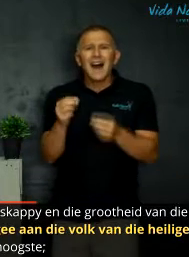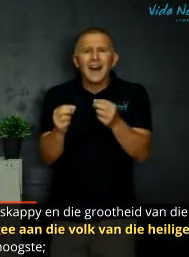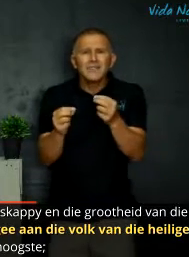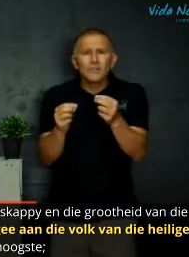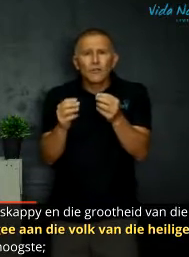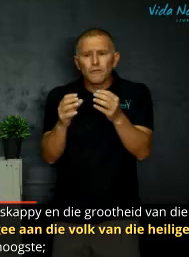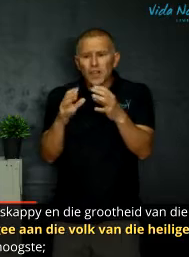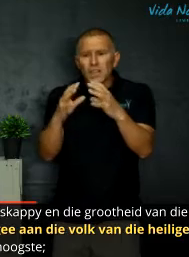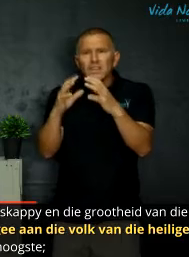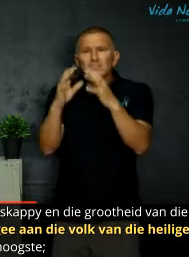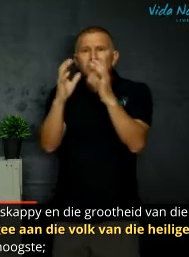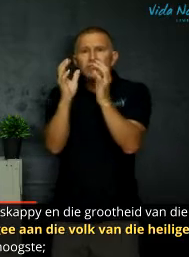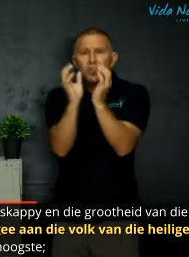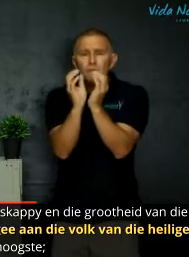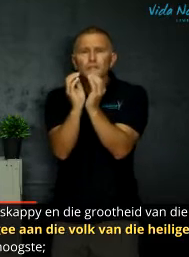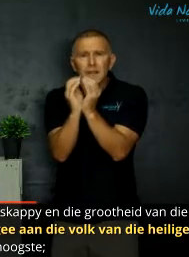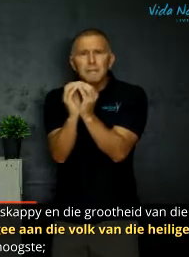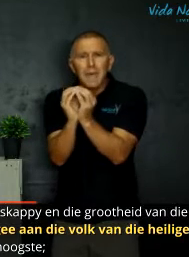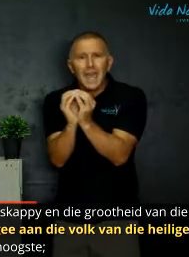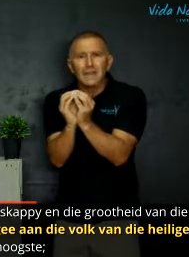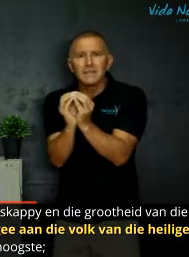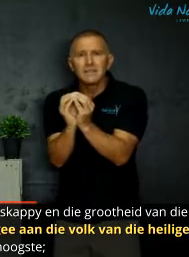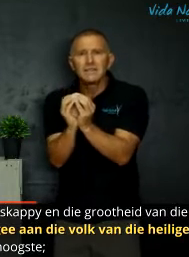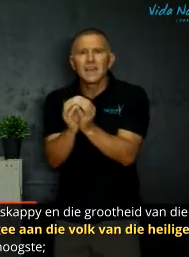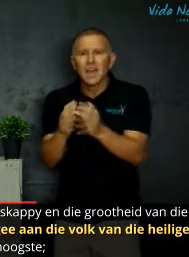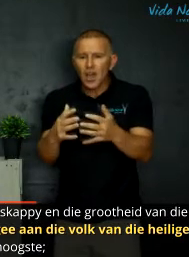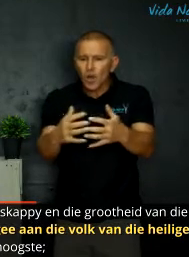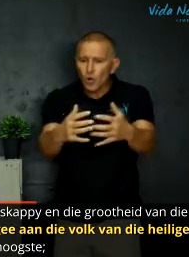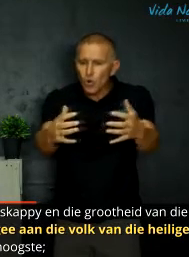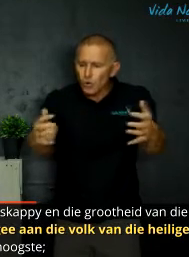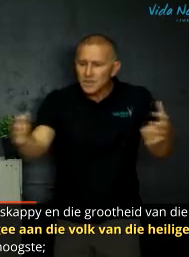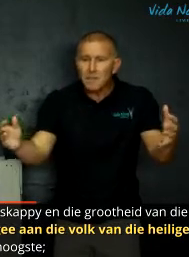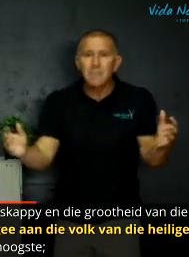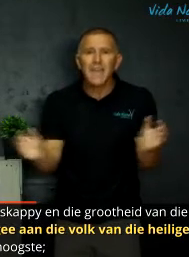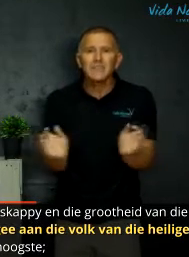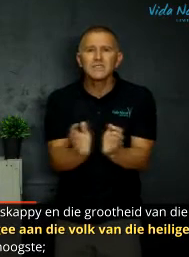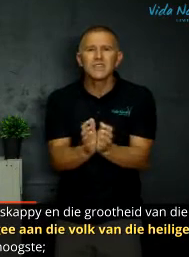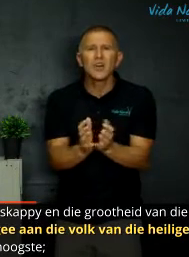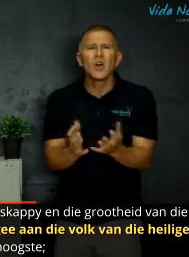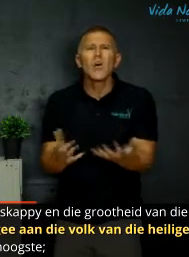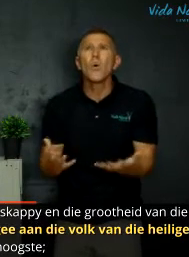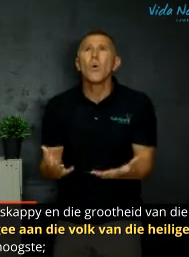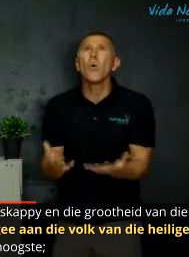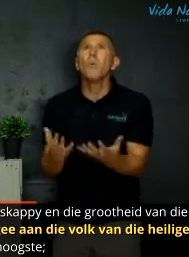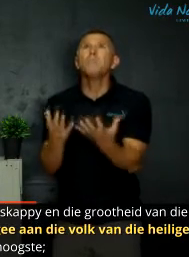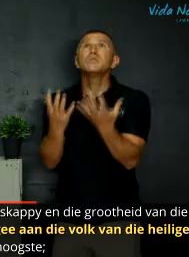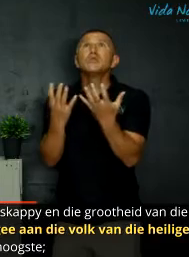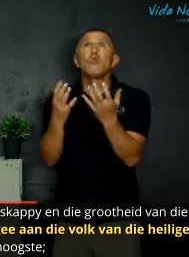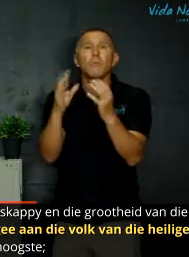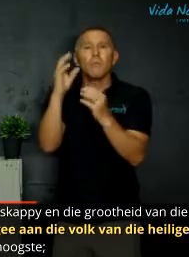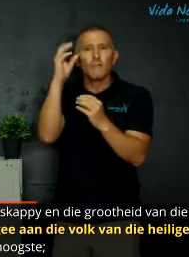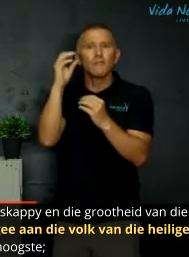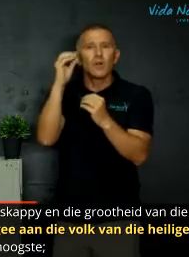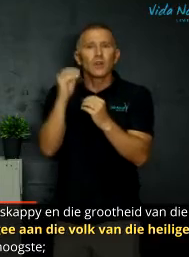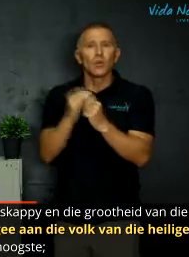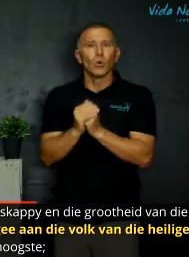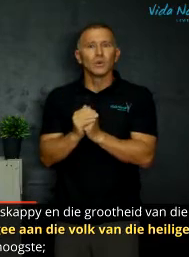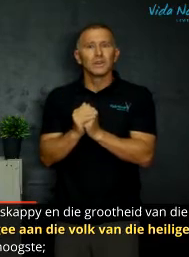asof die sien van die mens Godse mense opsom voor God.